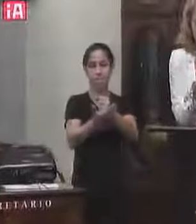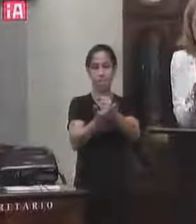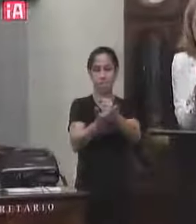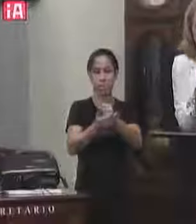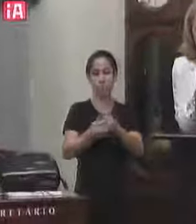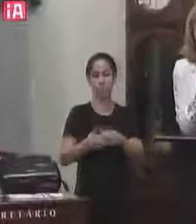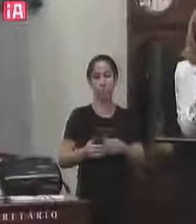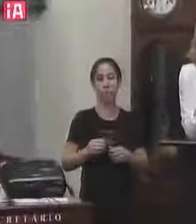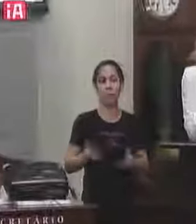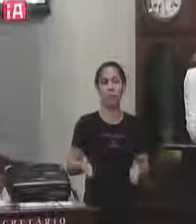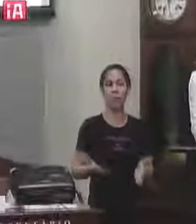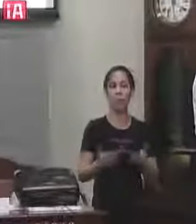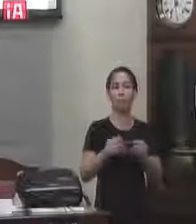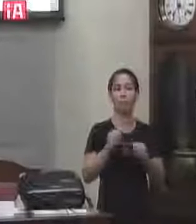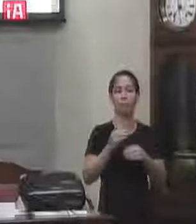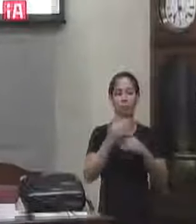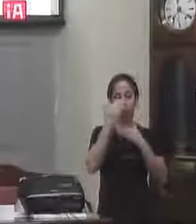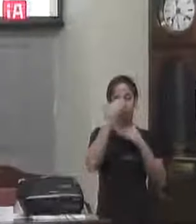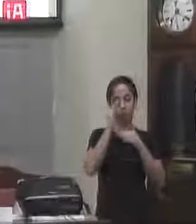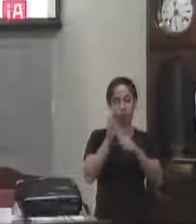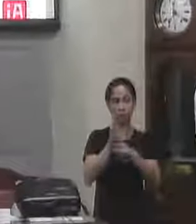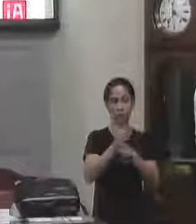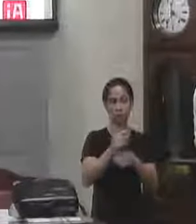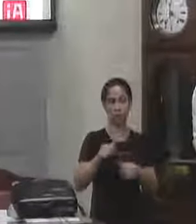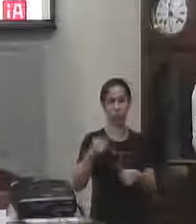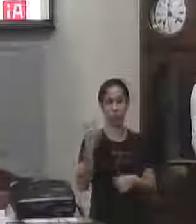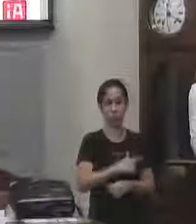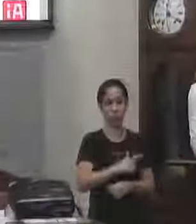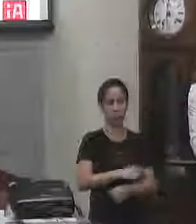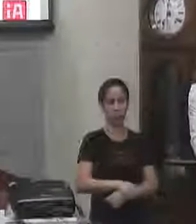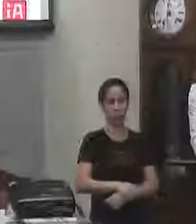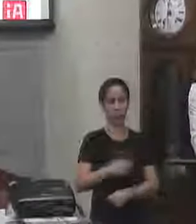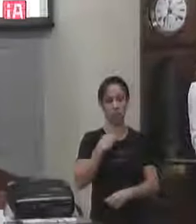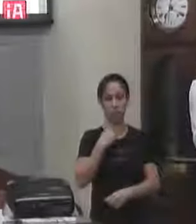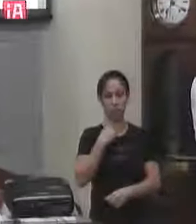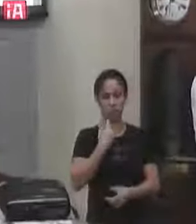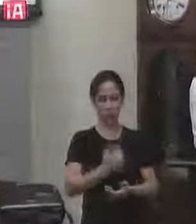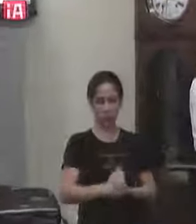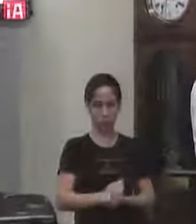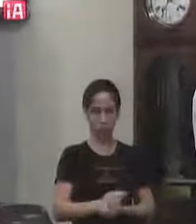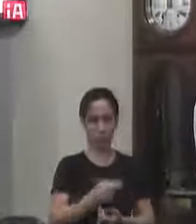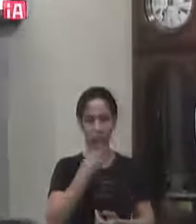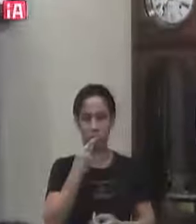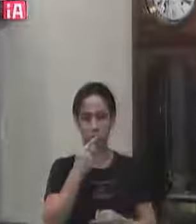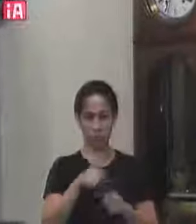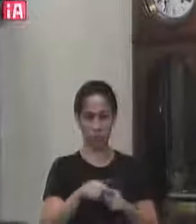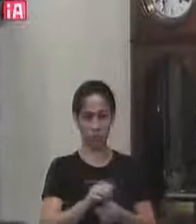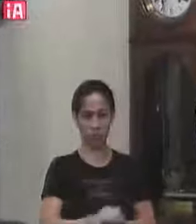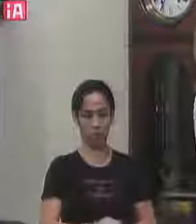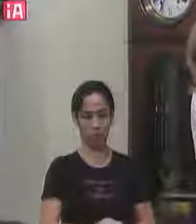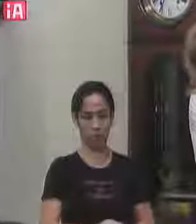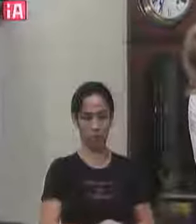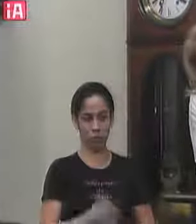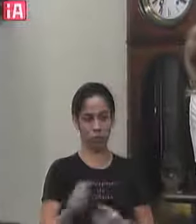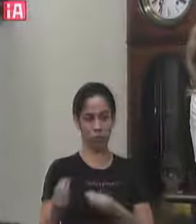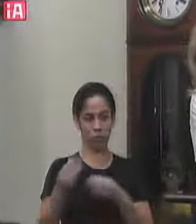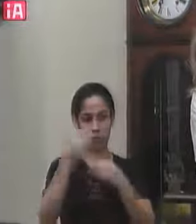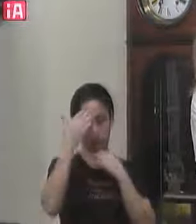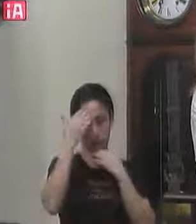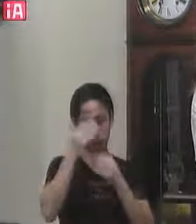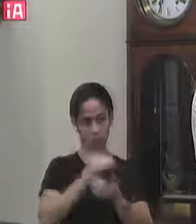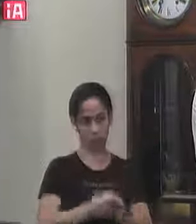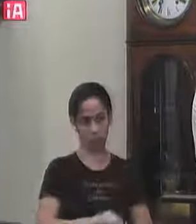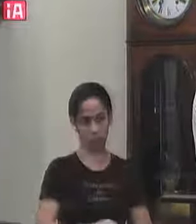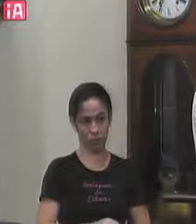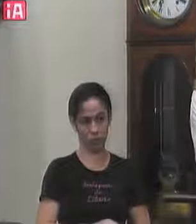imprescindível para que a gente avançasse então também não posso deixar de registrar isso aqui tá muito obrigada e